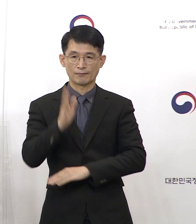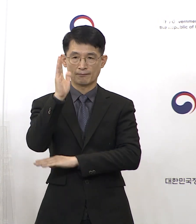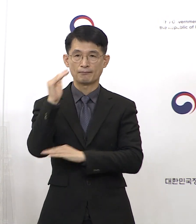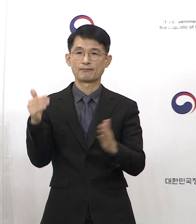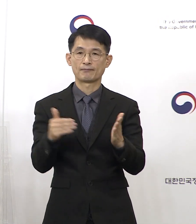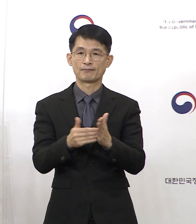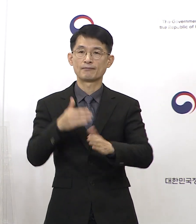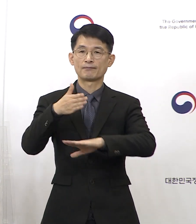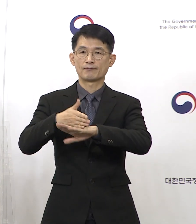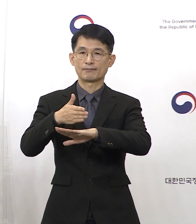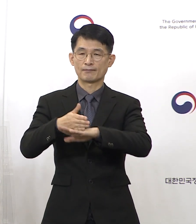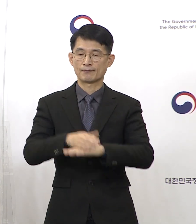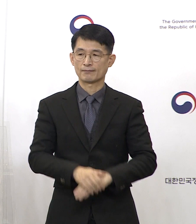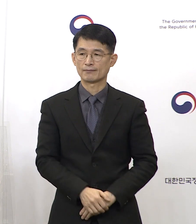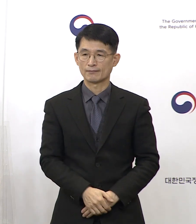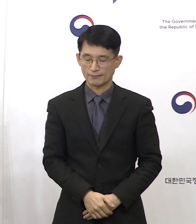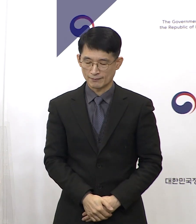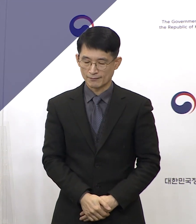마치겠습니다. 감사합니다.